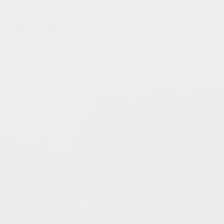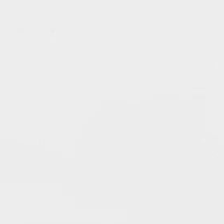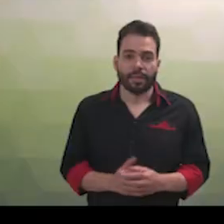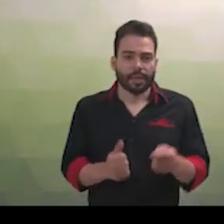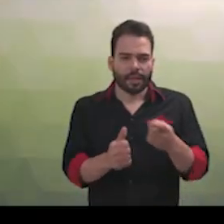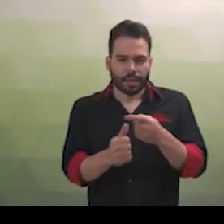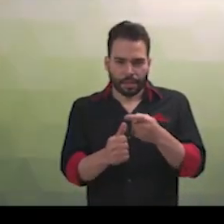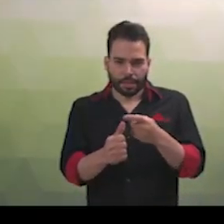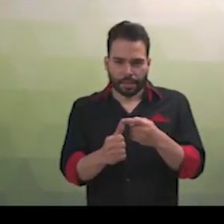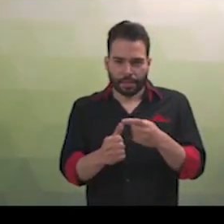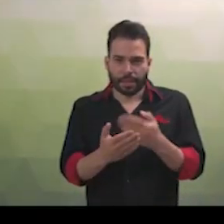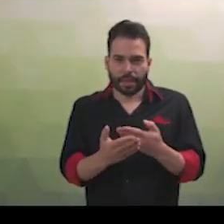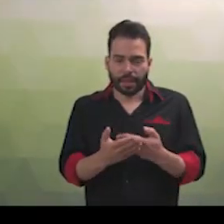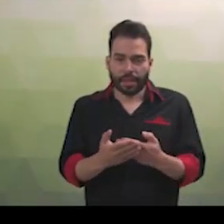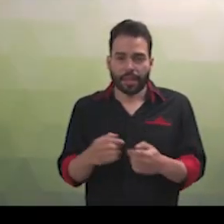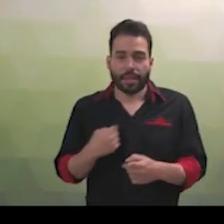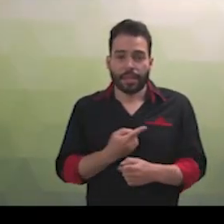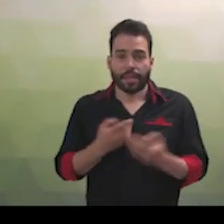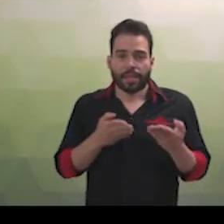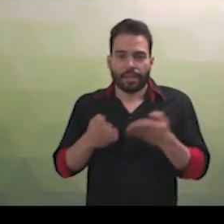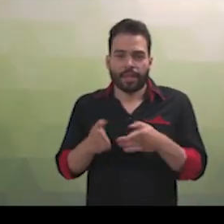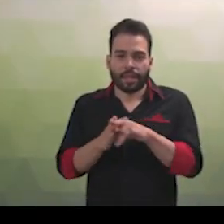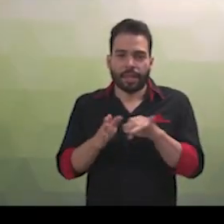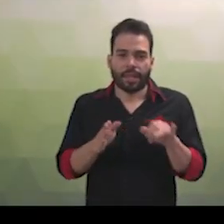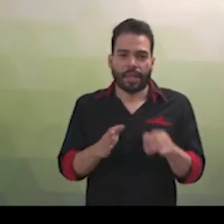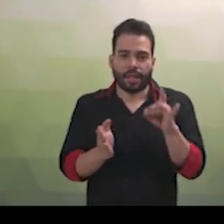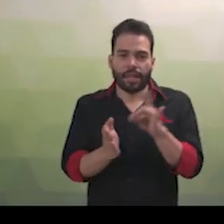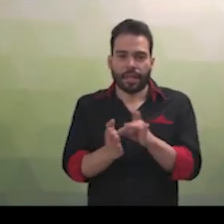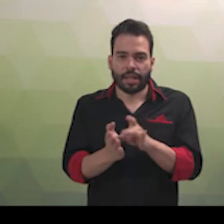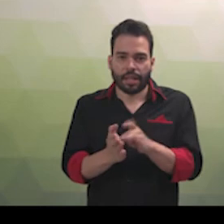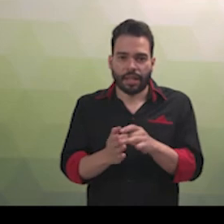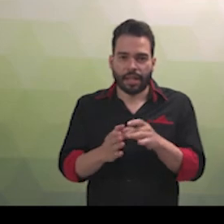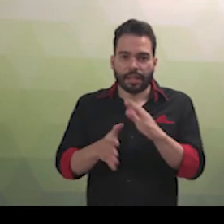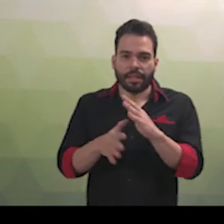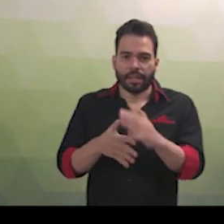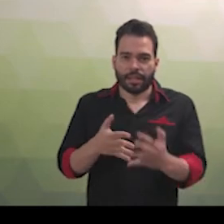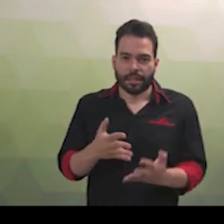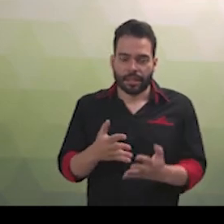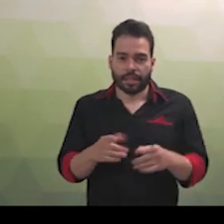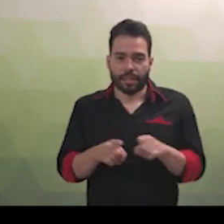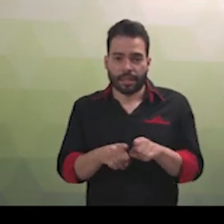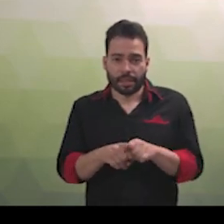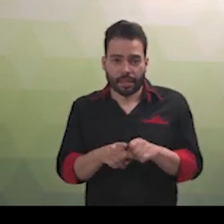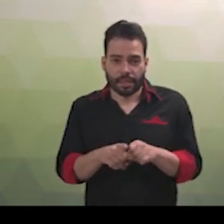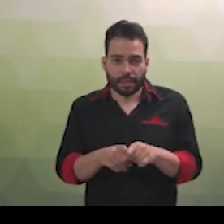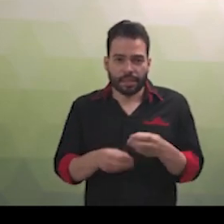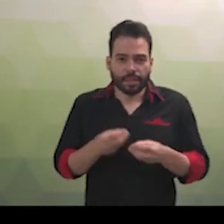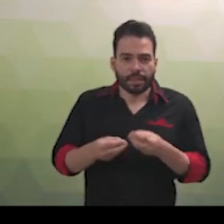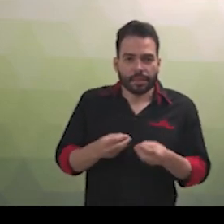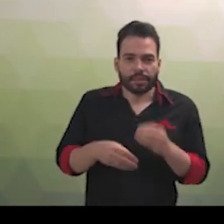Na primeira parte do minicurso, chegamos à lei de aprovação da língua brasileira de sinais e os impactos dela em